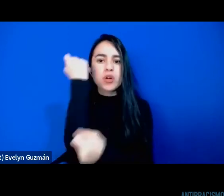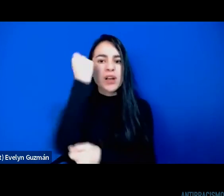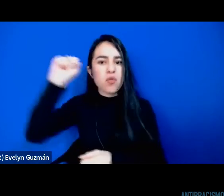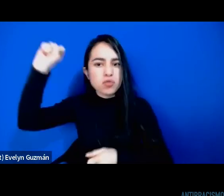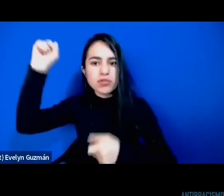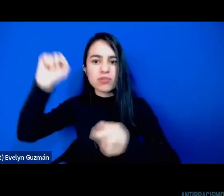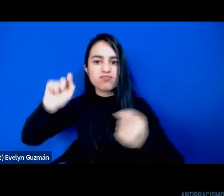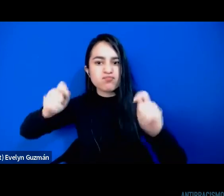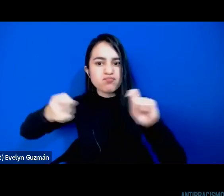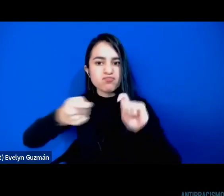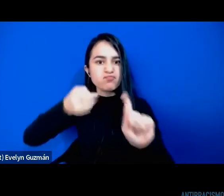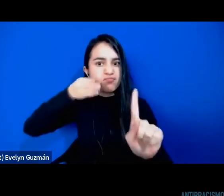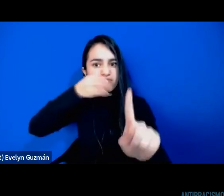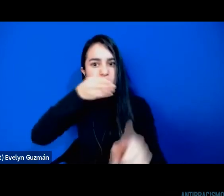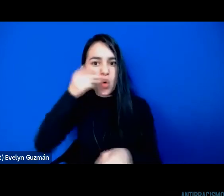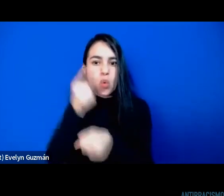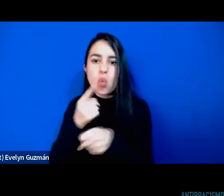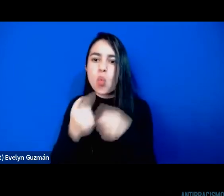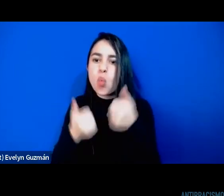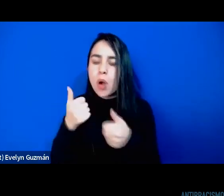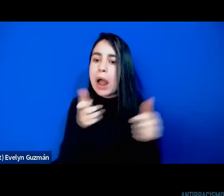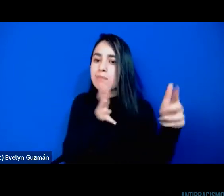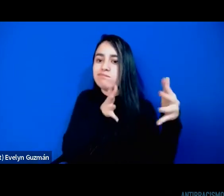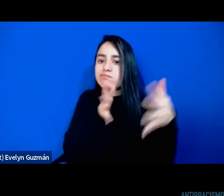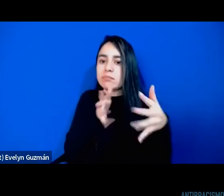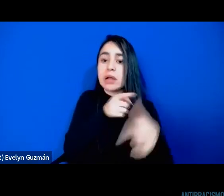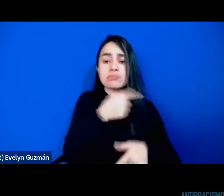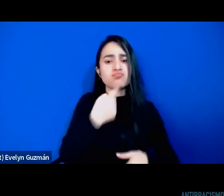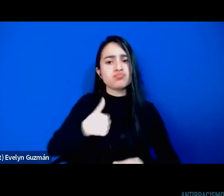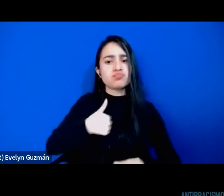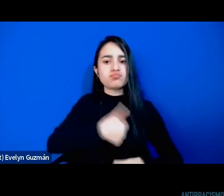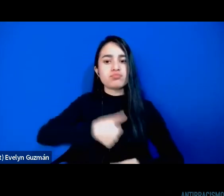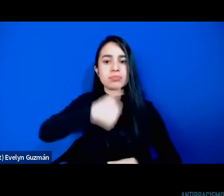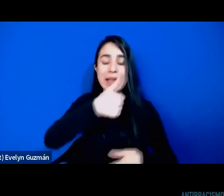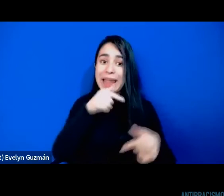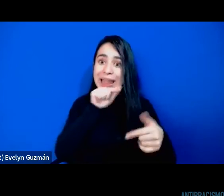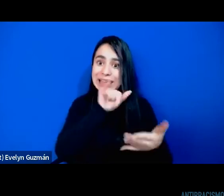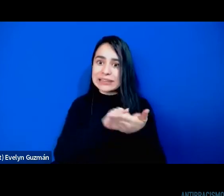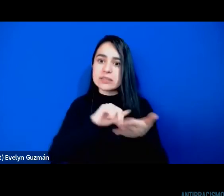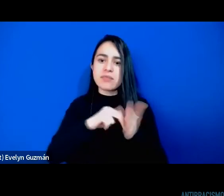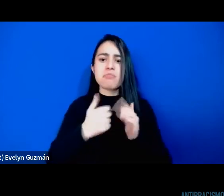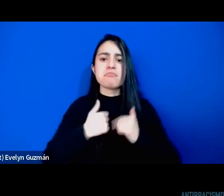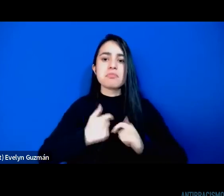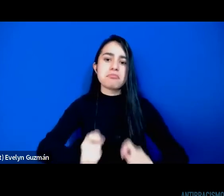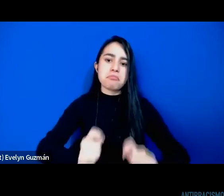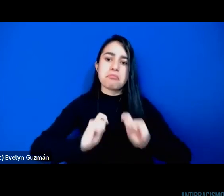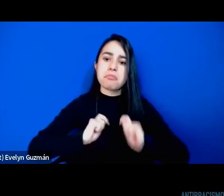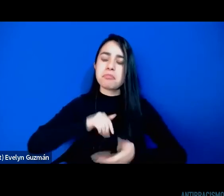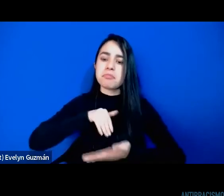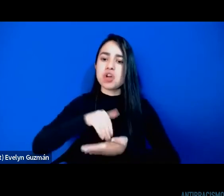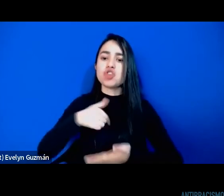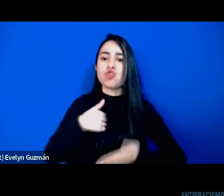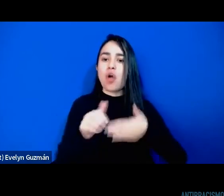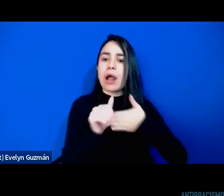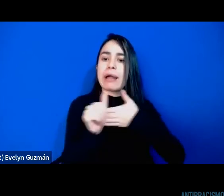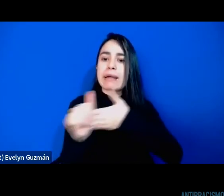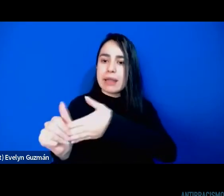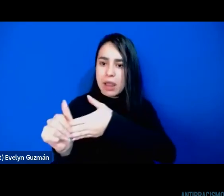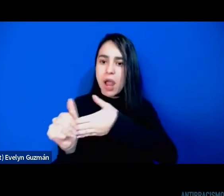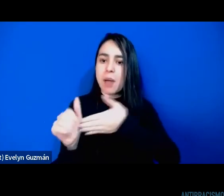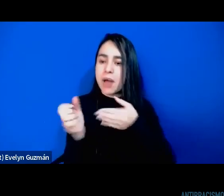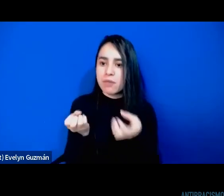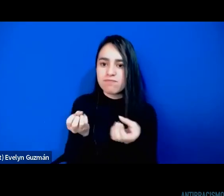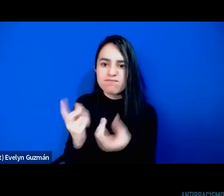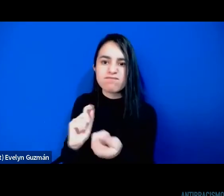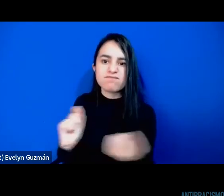Entonces, pues eso muestra ese lugar que se estaban atribuyendo de guías de la revolución.